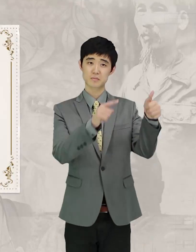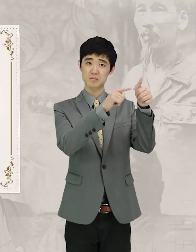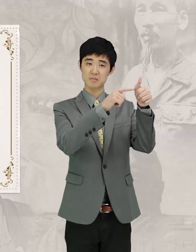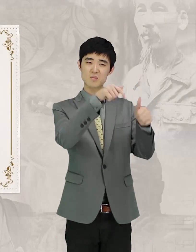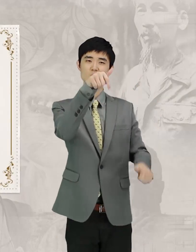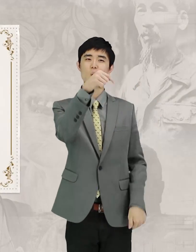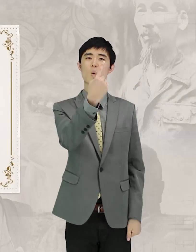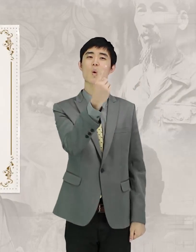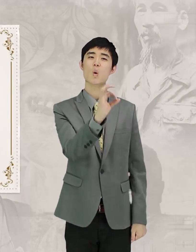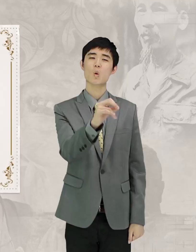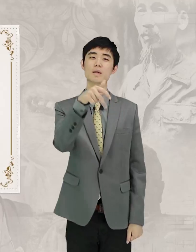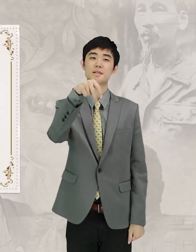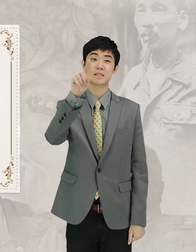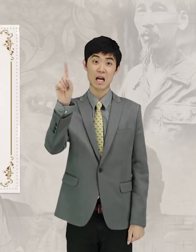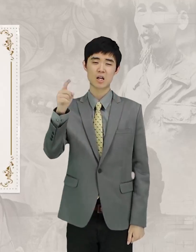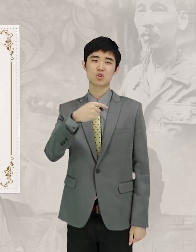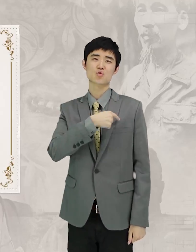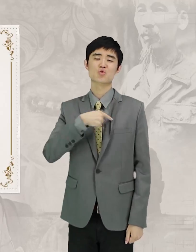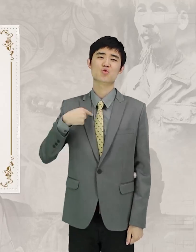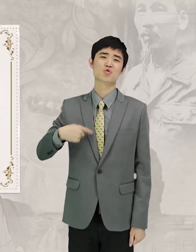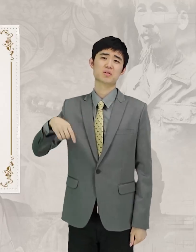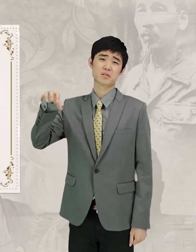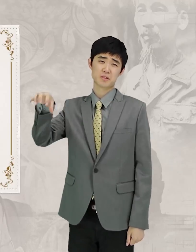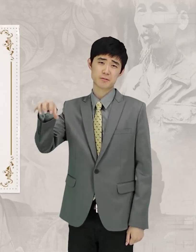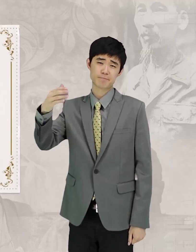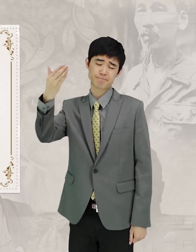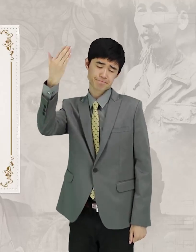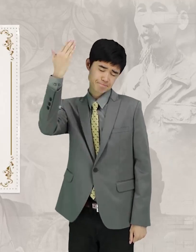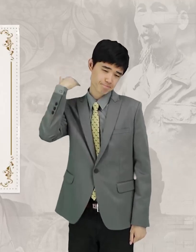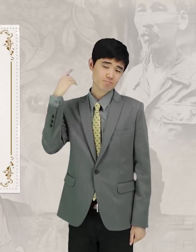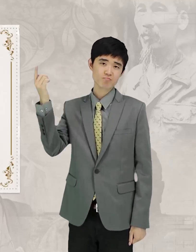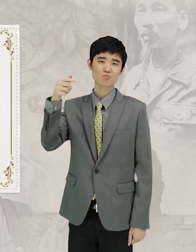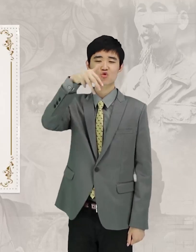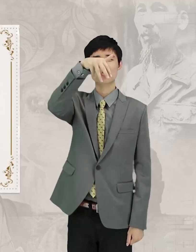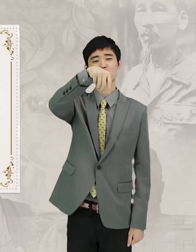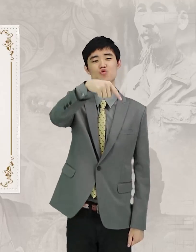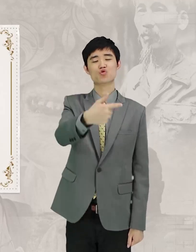공자는 중국 고대의 춘추시대에 살았던 사상가야.